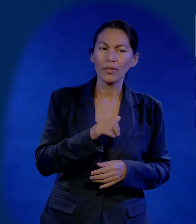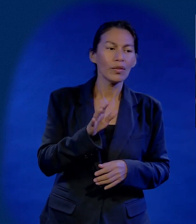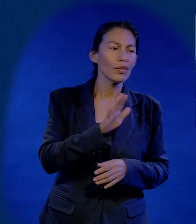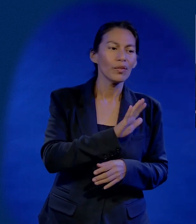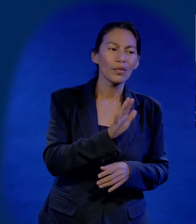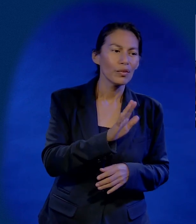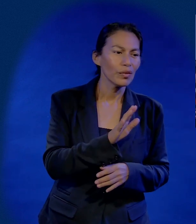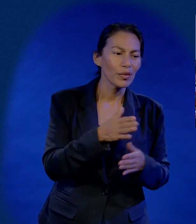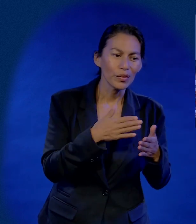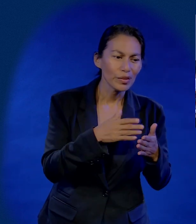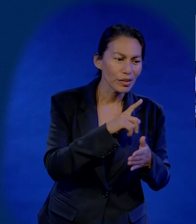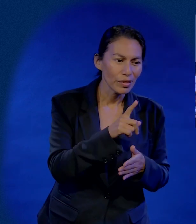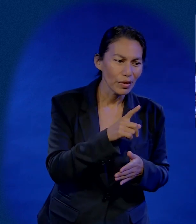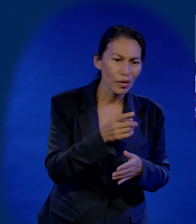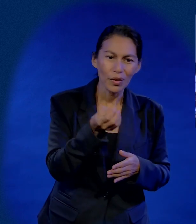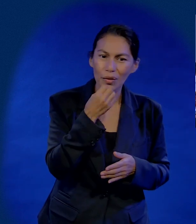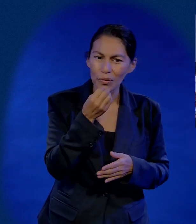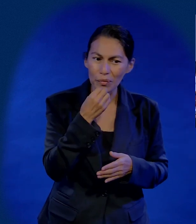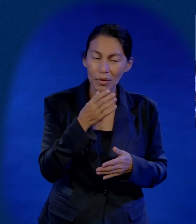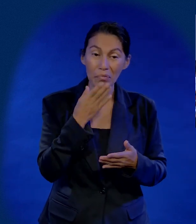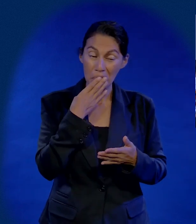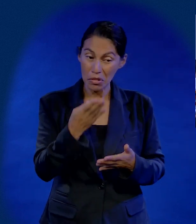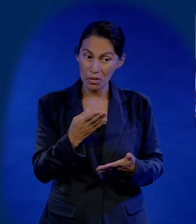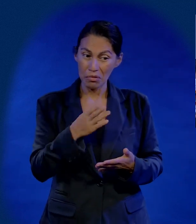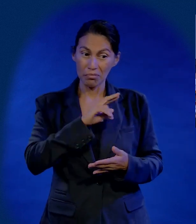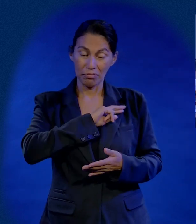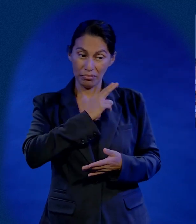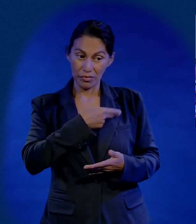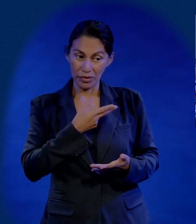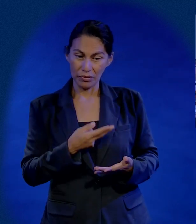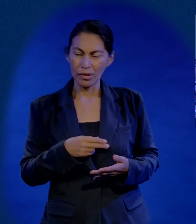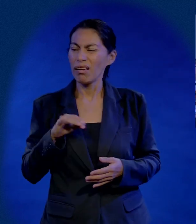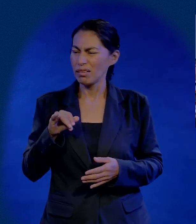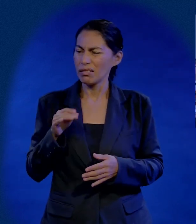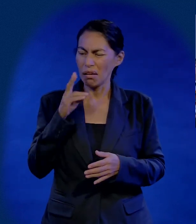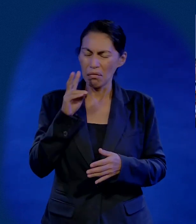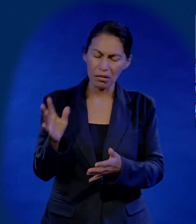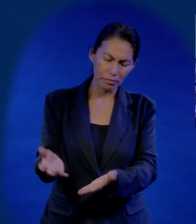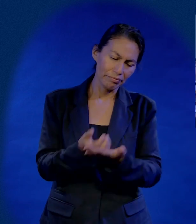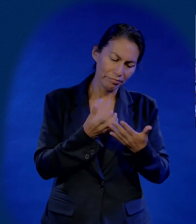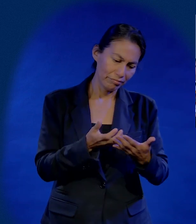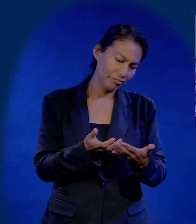es de alimentación. ¿Cómo alimentar? Sí, sí, sí, sí, sí, sí. A ver, pum, me lo arrebata.